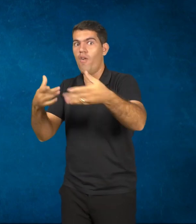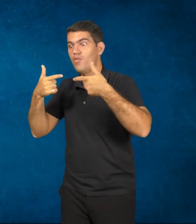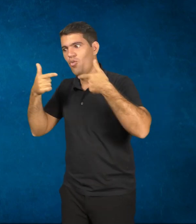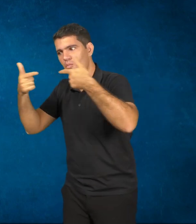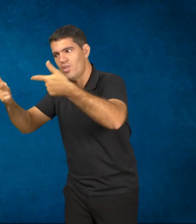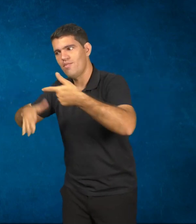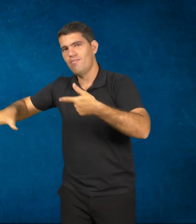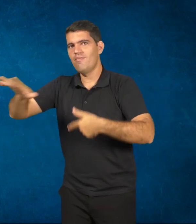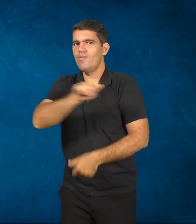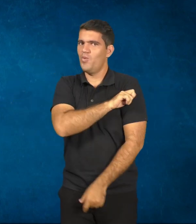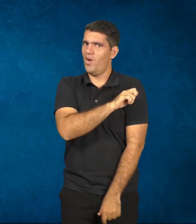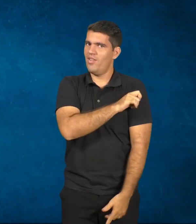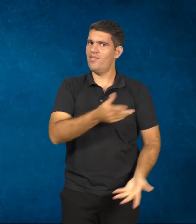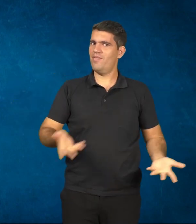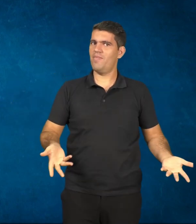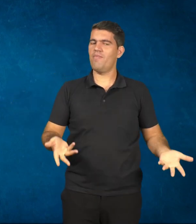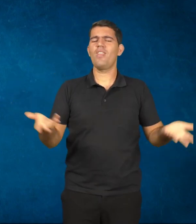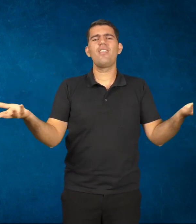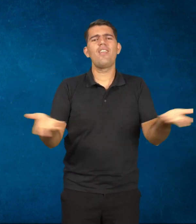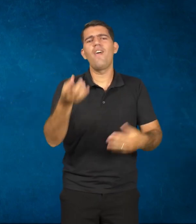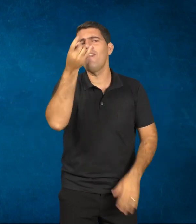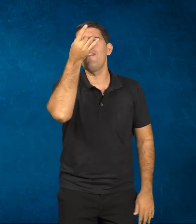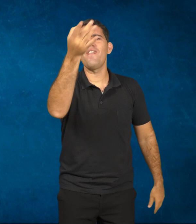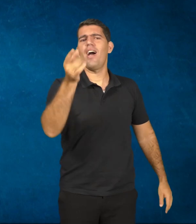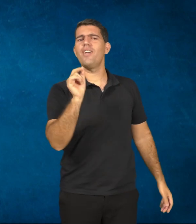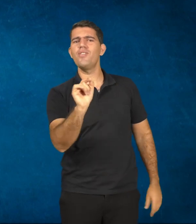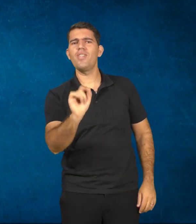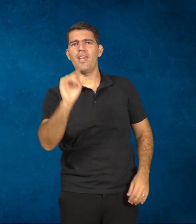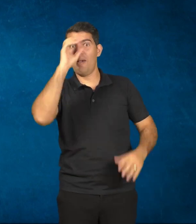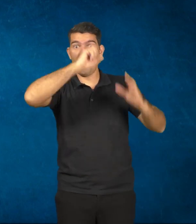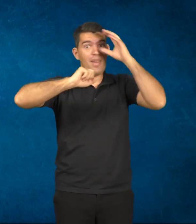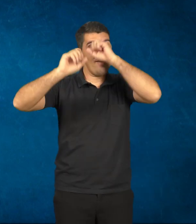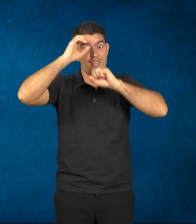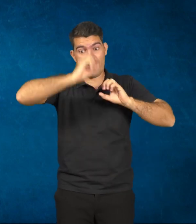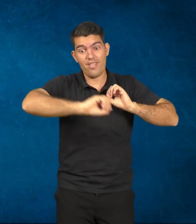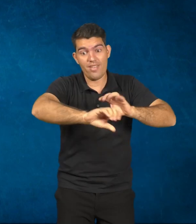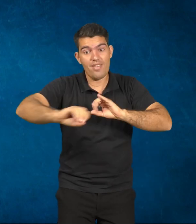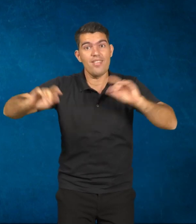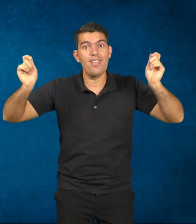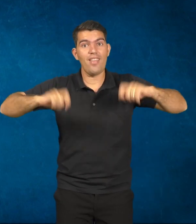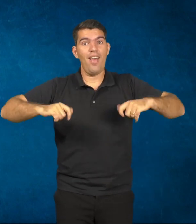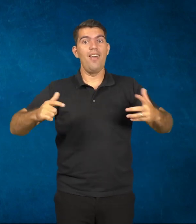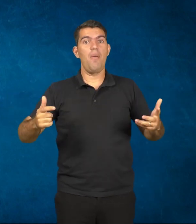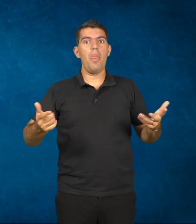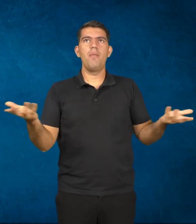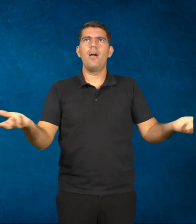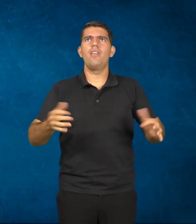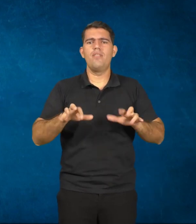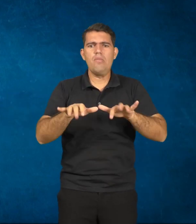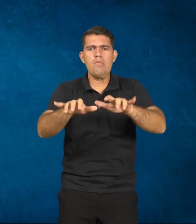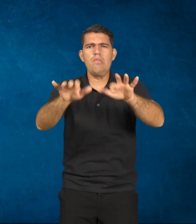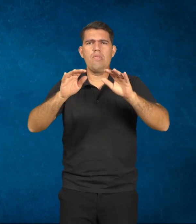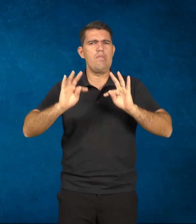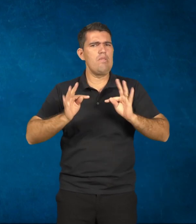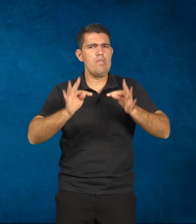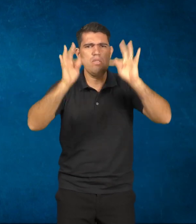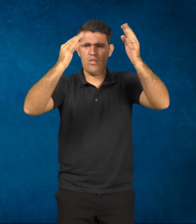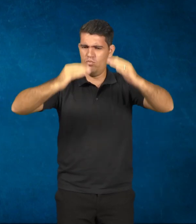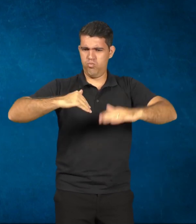dos estudantes. Tudo isso para facilitar o aprendizado, ok? Acontece que o avanço da utilização de computadores, tablets, celulares,